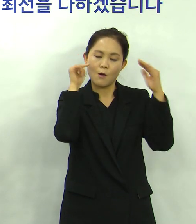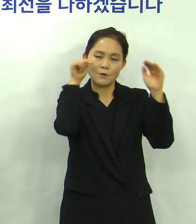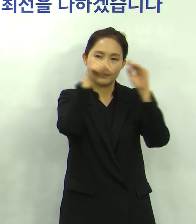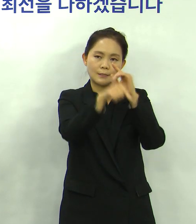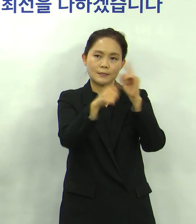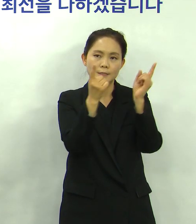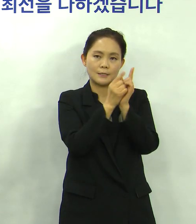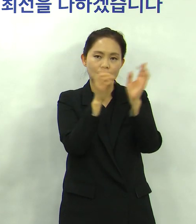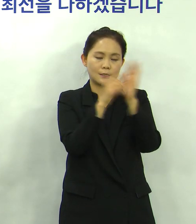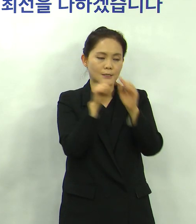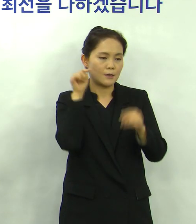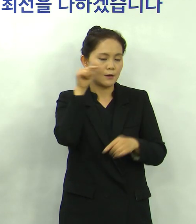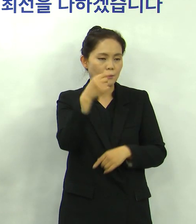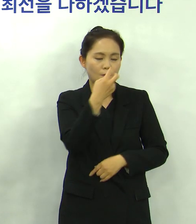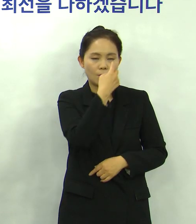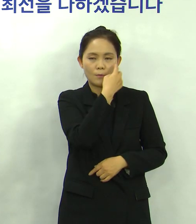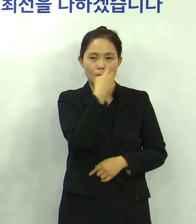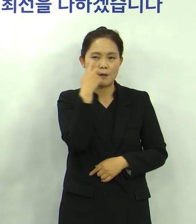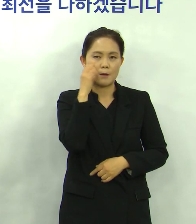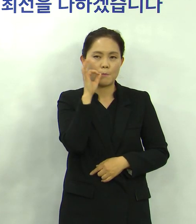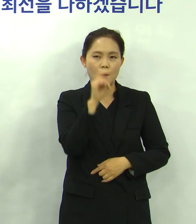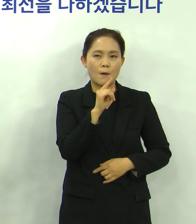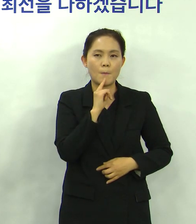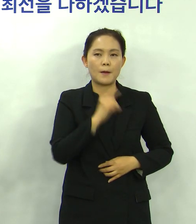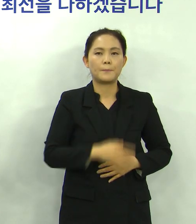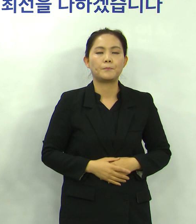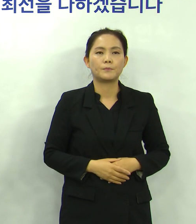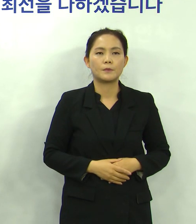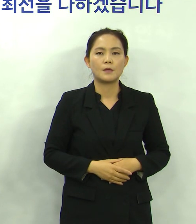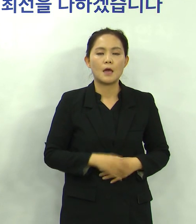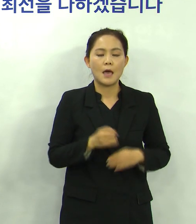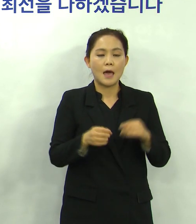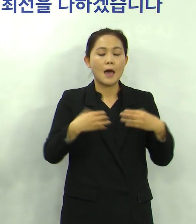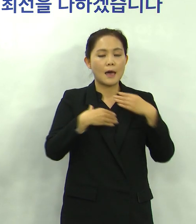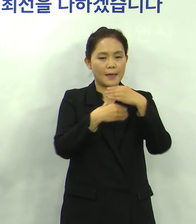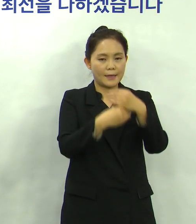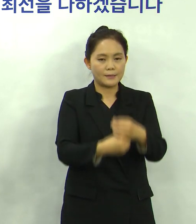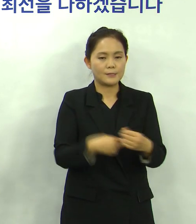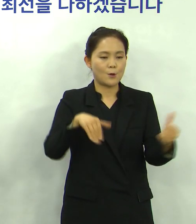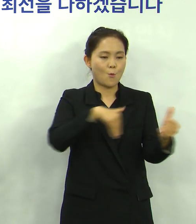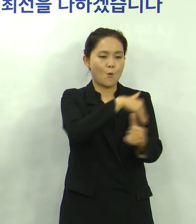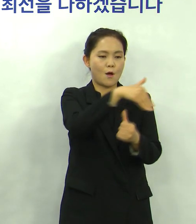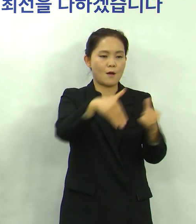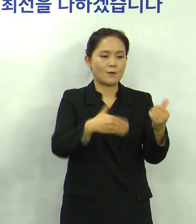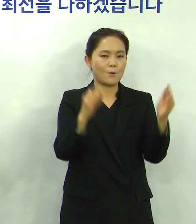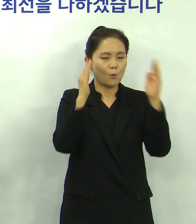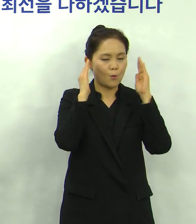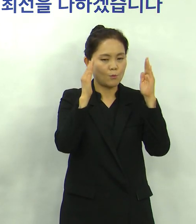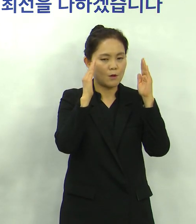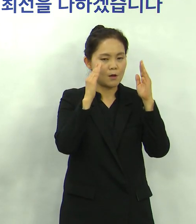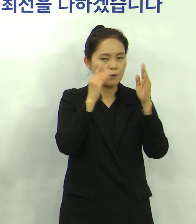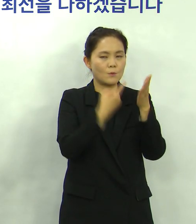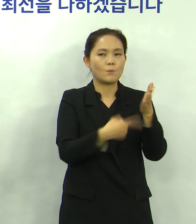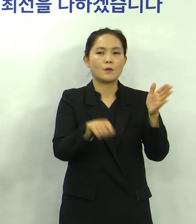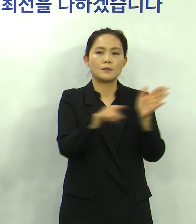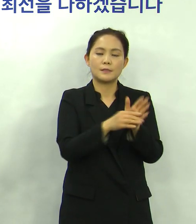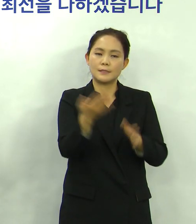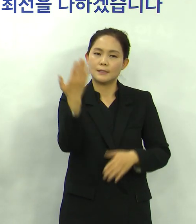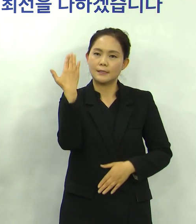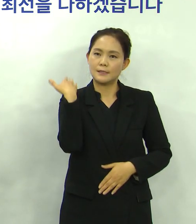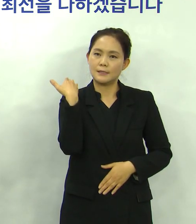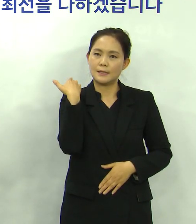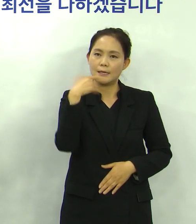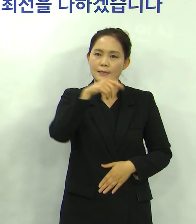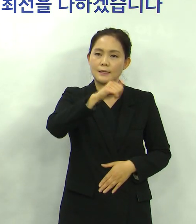현장에서 직접 점검할 계획입니다만 시는 학생들이 안전한 환경에서 수업을 받을 수 있도록 지난주